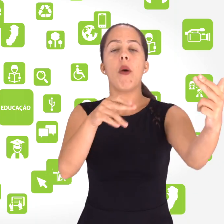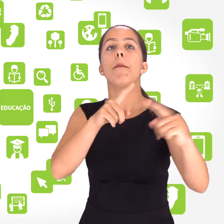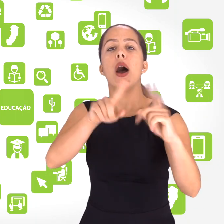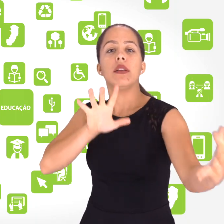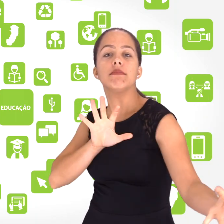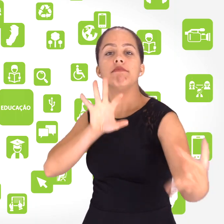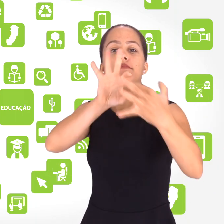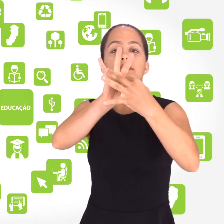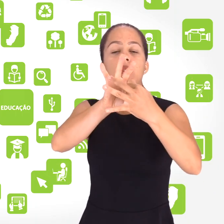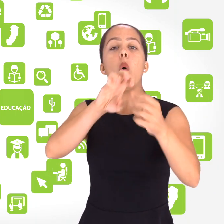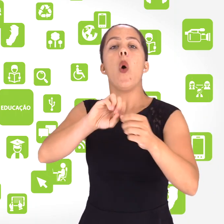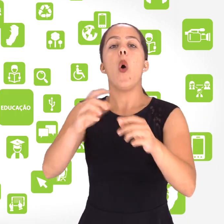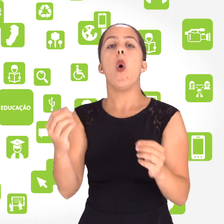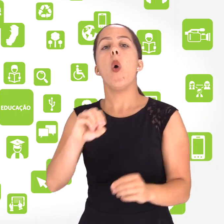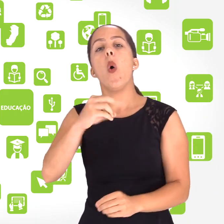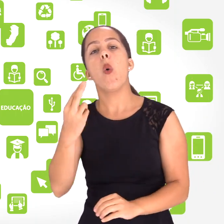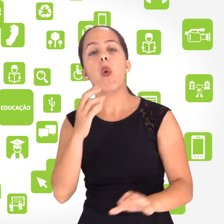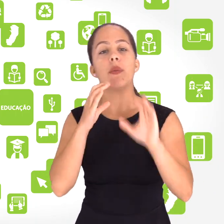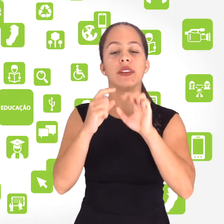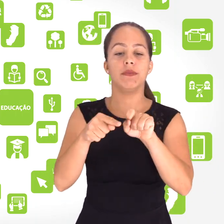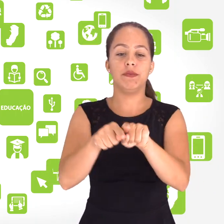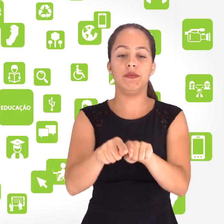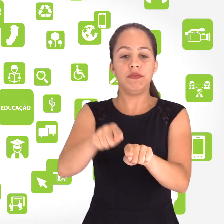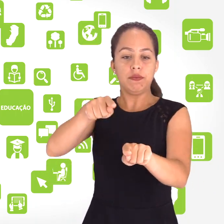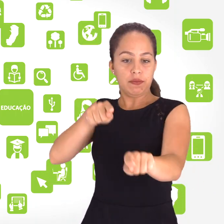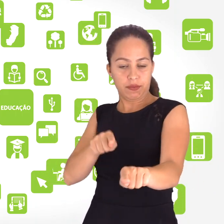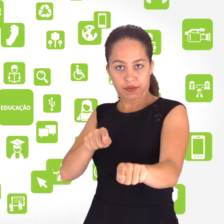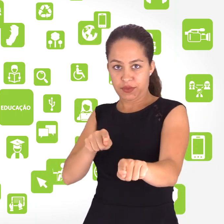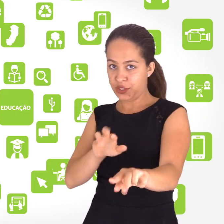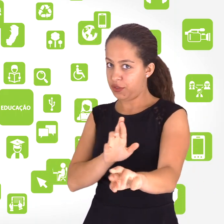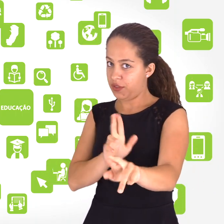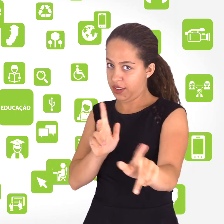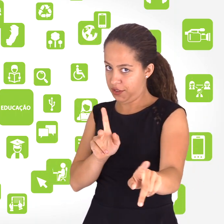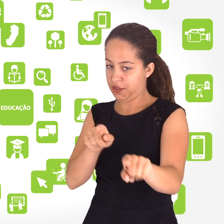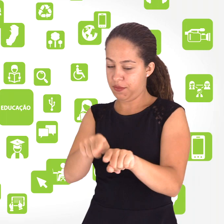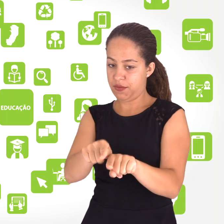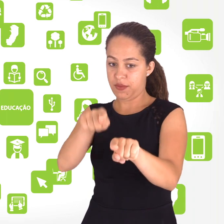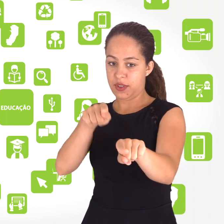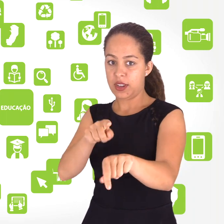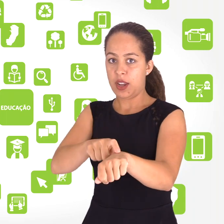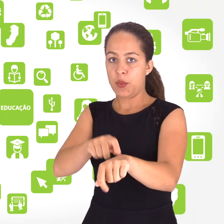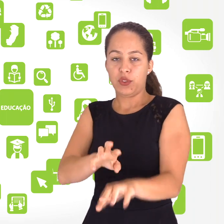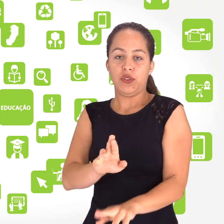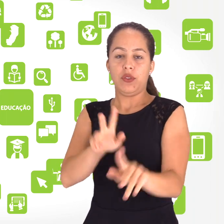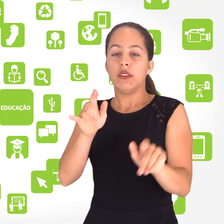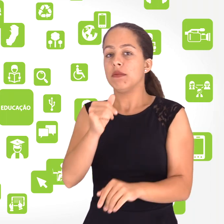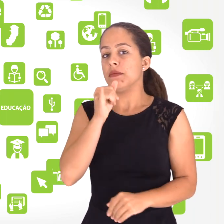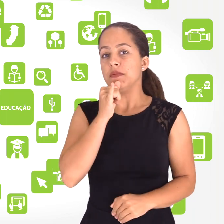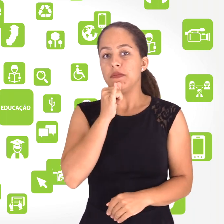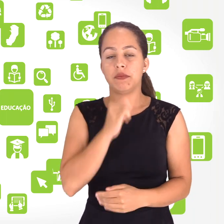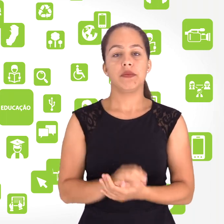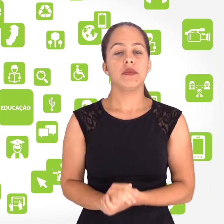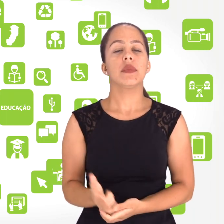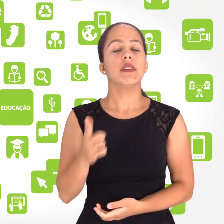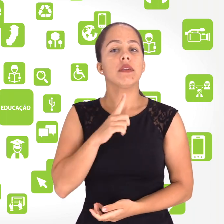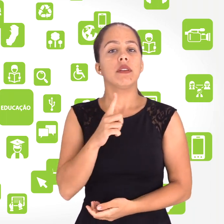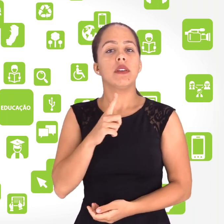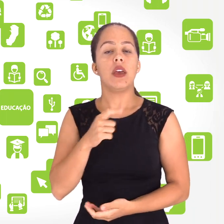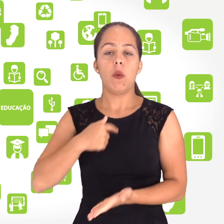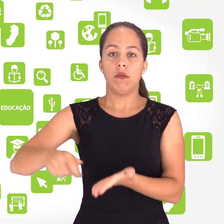pessoas em diferentes lugares, mas ao mesmo tempo se falando, ou por uma comunicação assíncrona, que é aquela que se faz